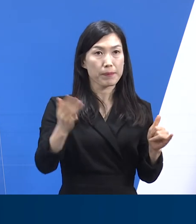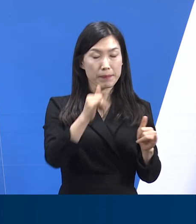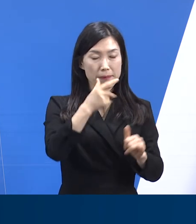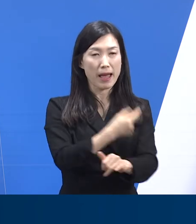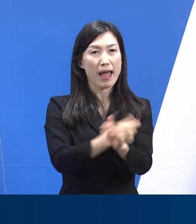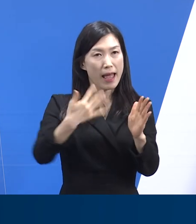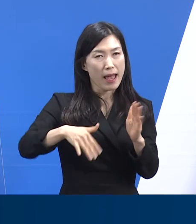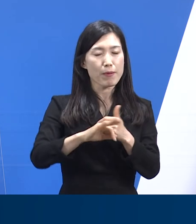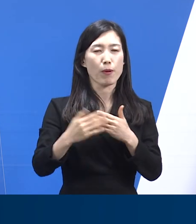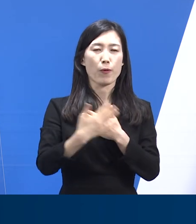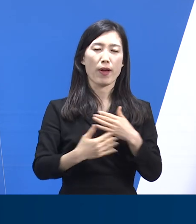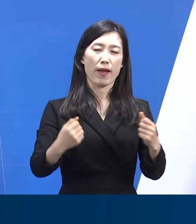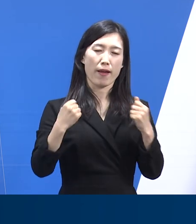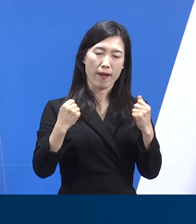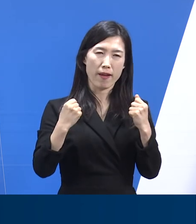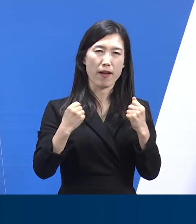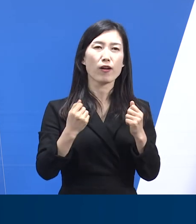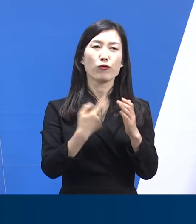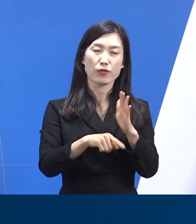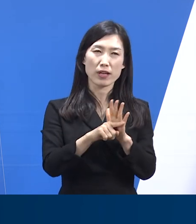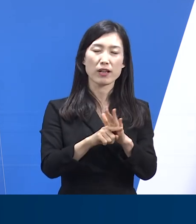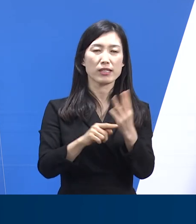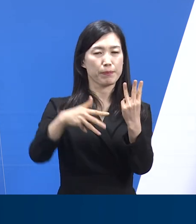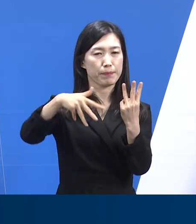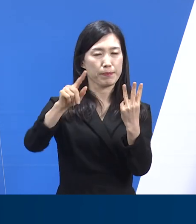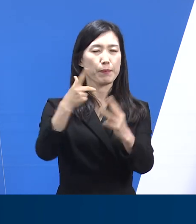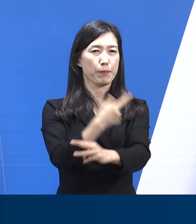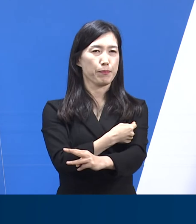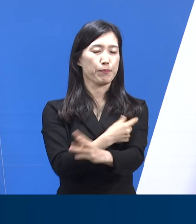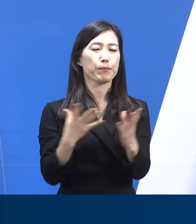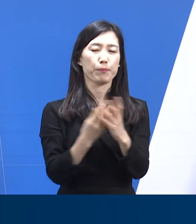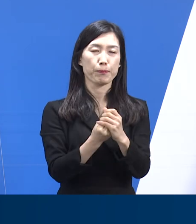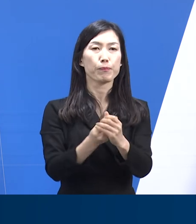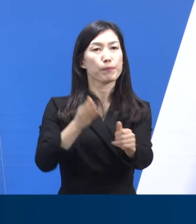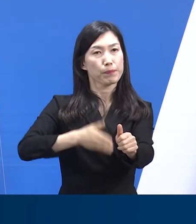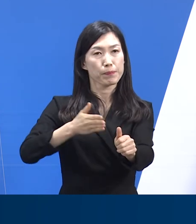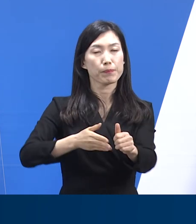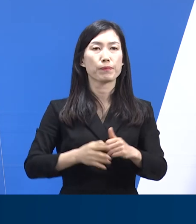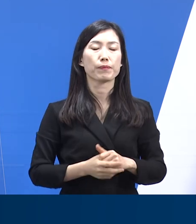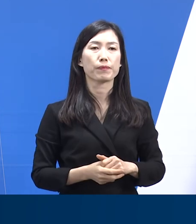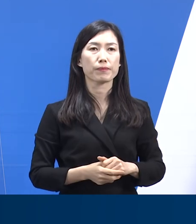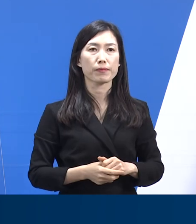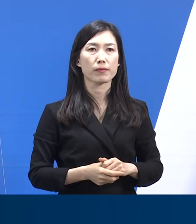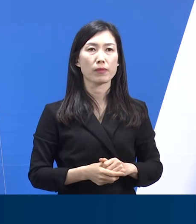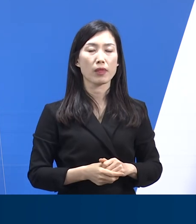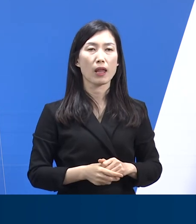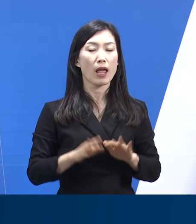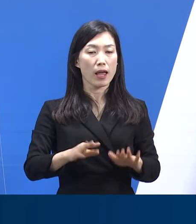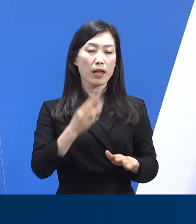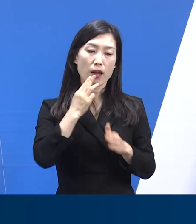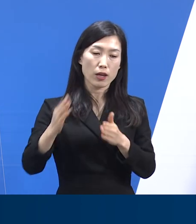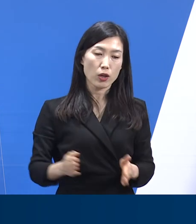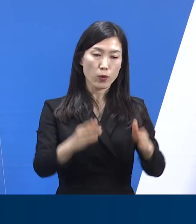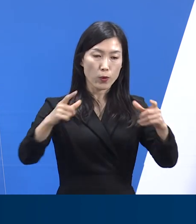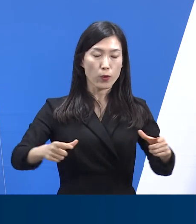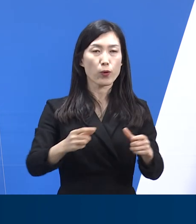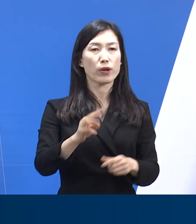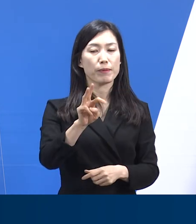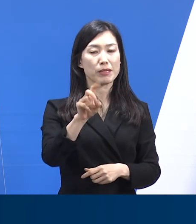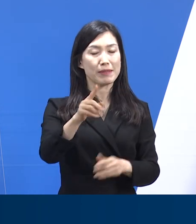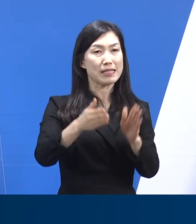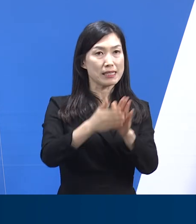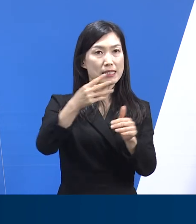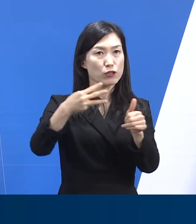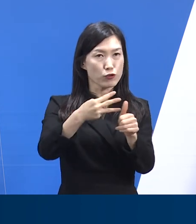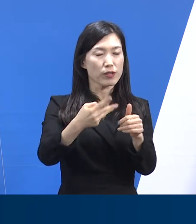본인의 안전과 건강을 위해 3차 접종에 적극 참여를 부탁드립니다. 앞으로도 경기도는 31개 시군과 함께